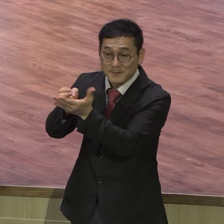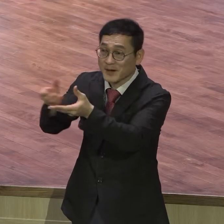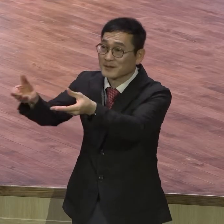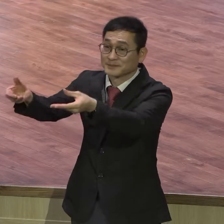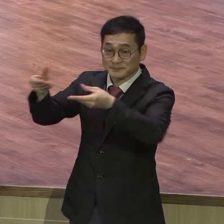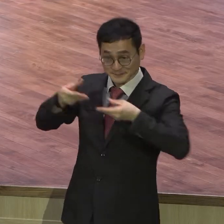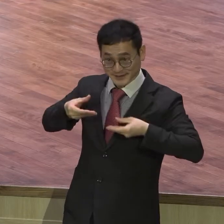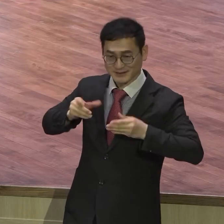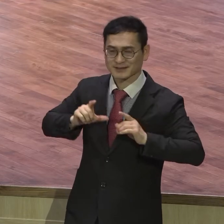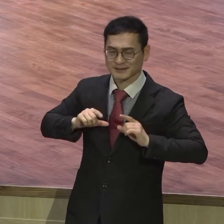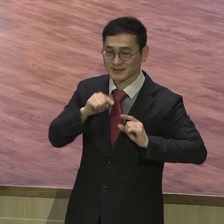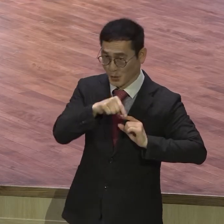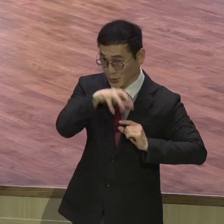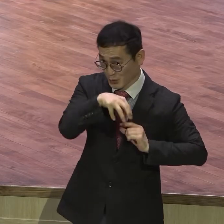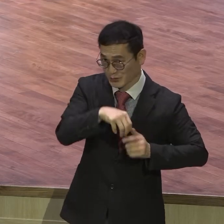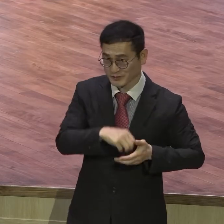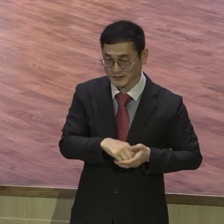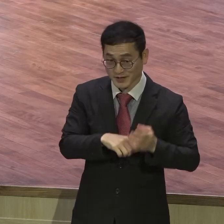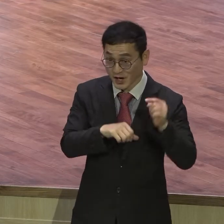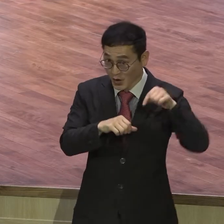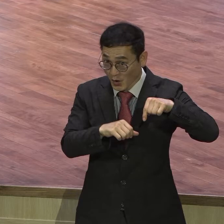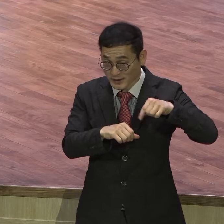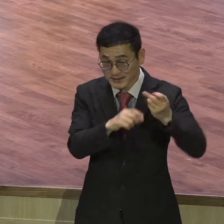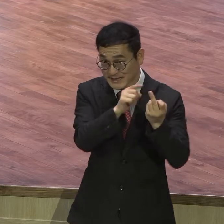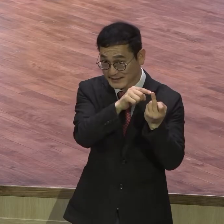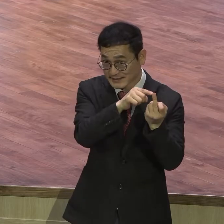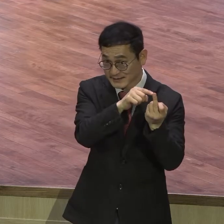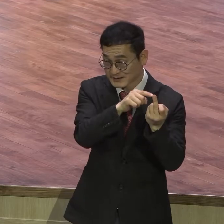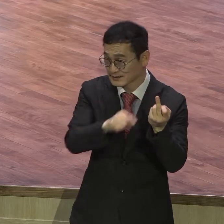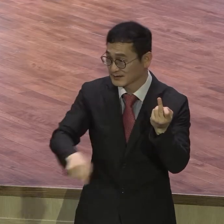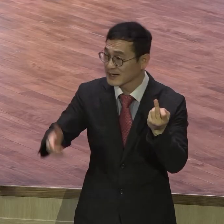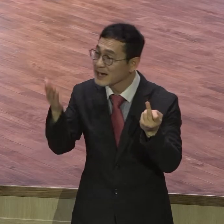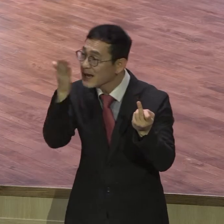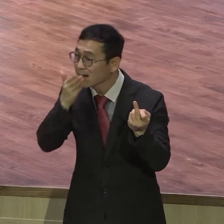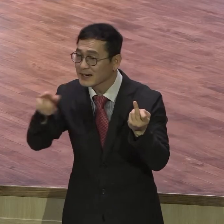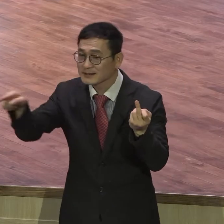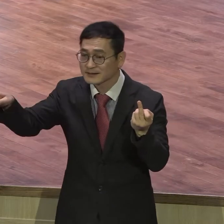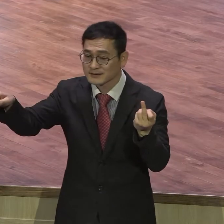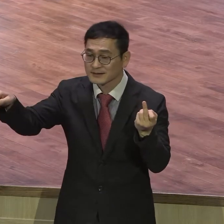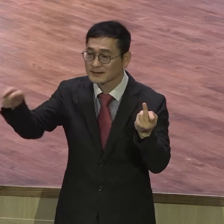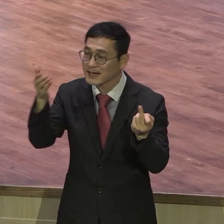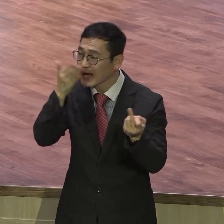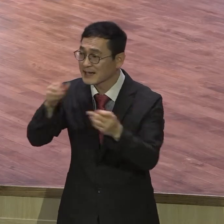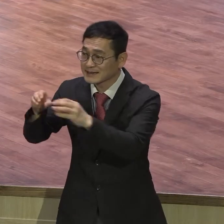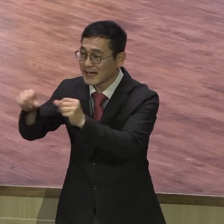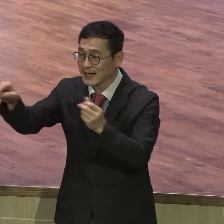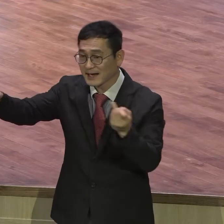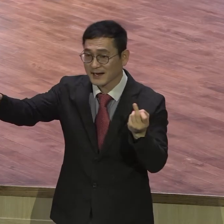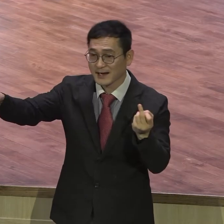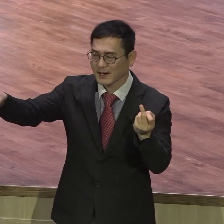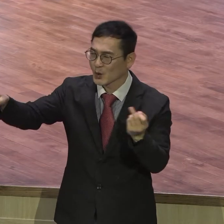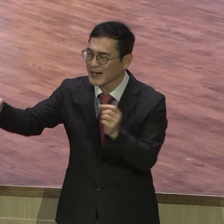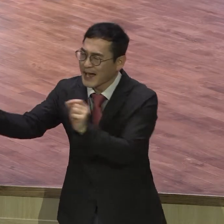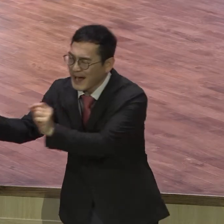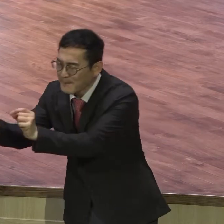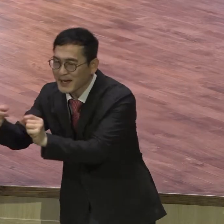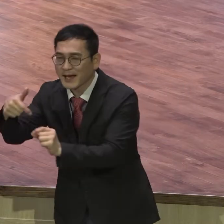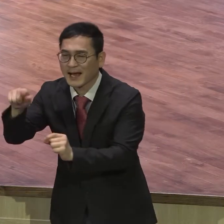위치한 이 산에서 출발해서 약속의 땅 경계선인 가레스파냐에 가는데 통상 걸리는